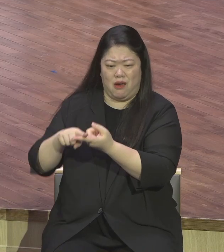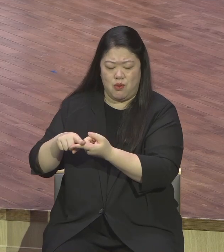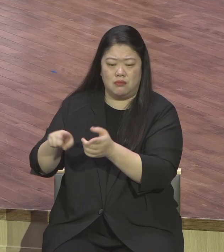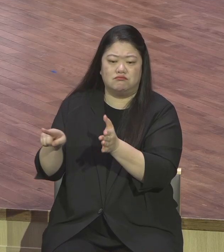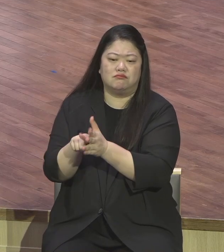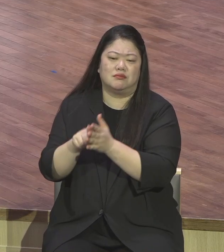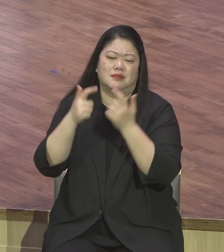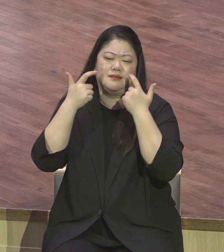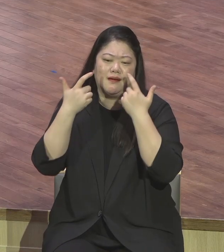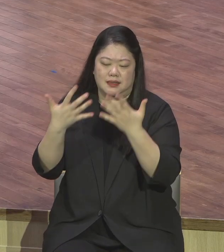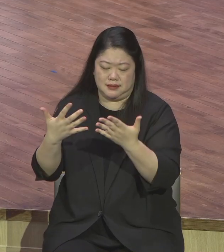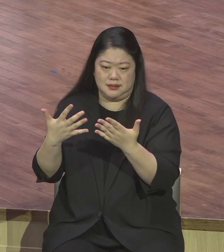믿음에 굳게 서라